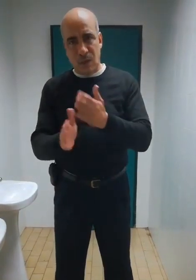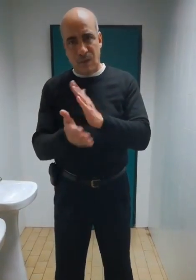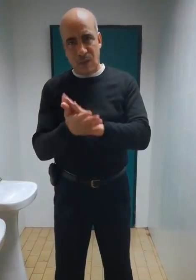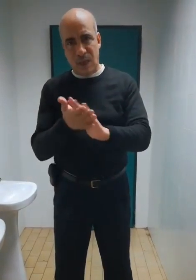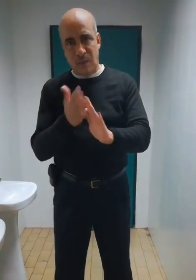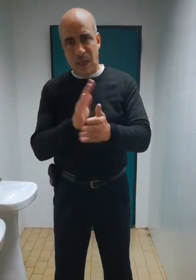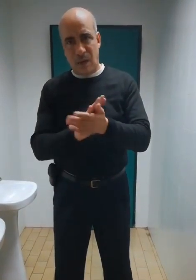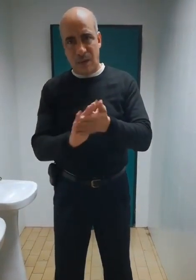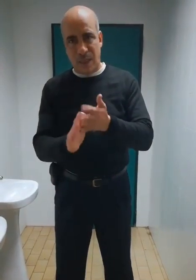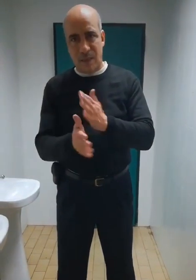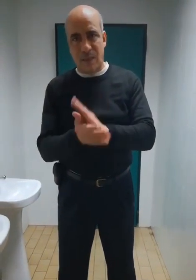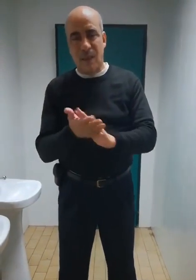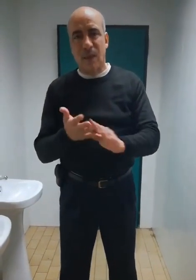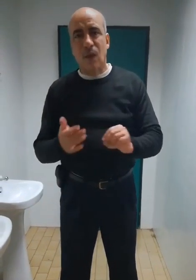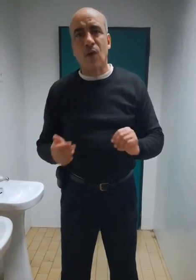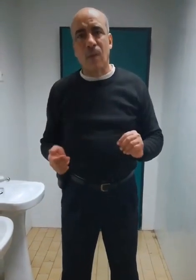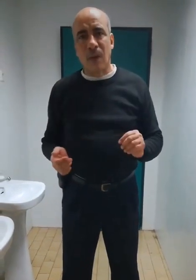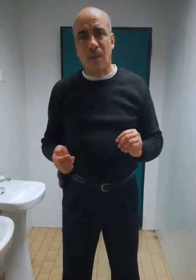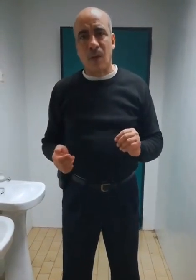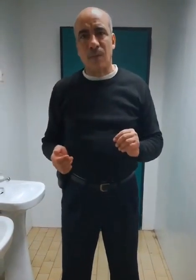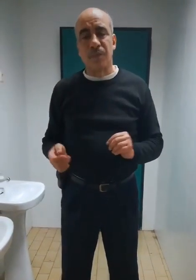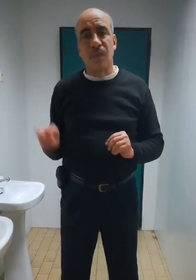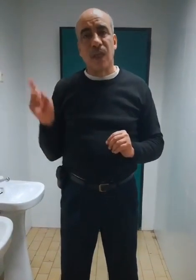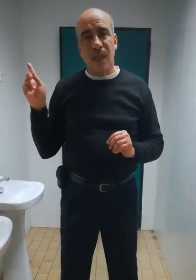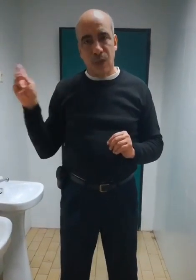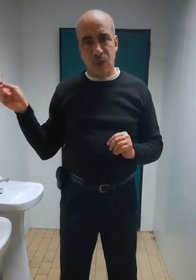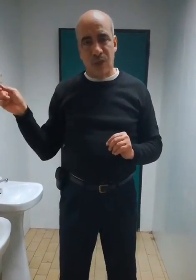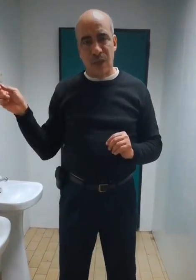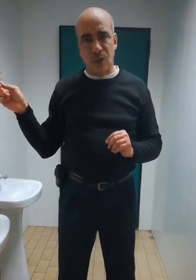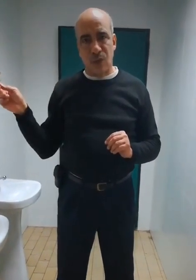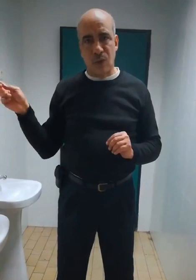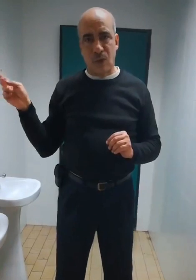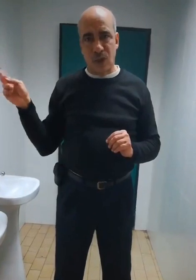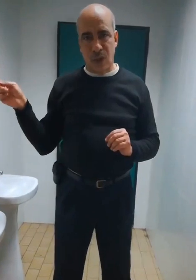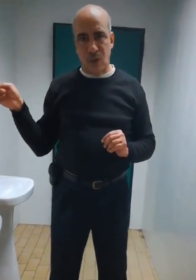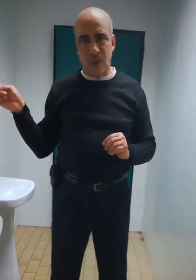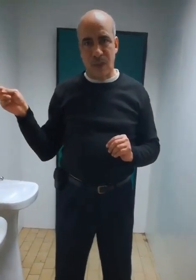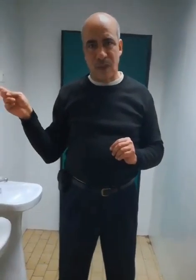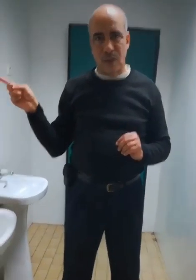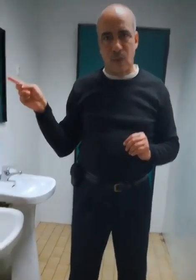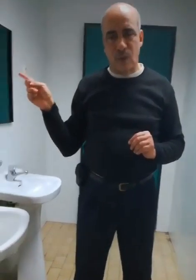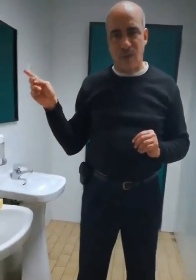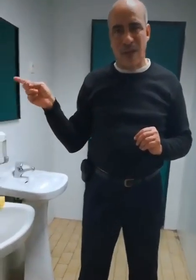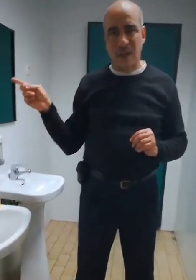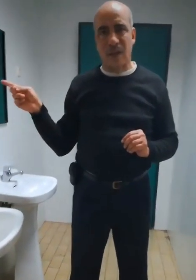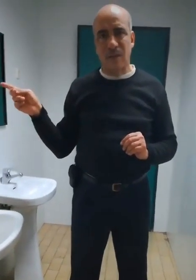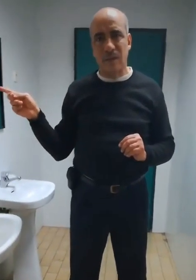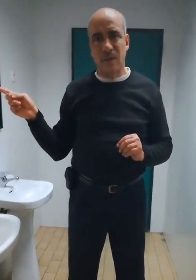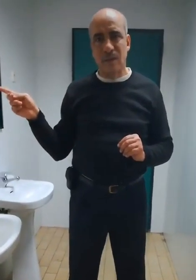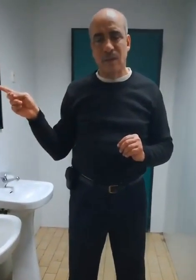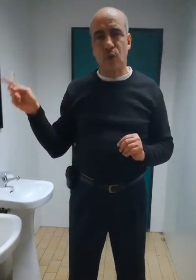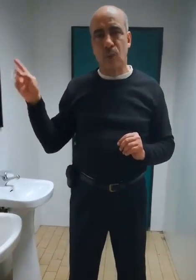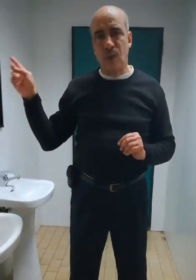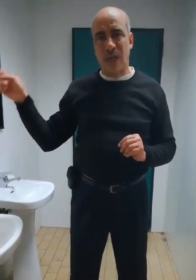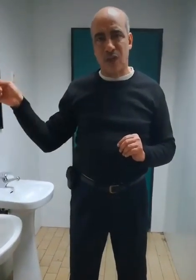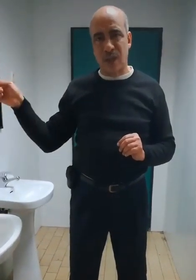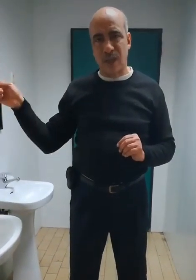avons terminé l'enquête. Normalement, les juges d'absolution que j'ai sollicités depuis 20 ans, depuis l'Algérie,